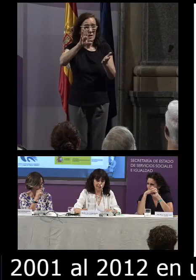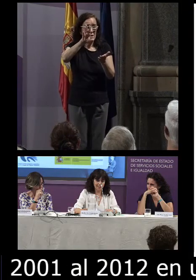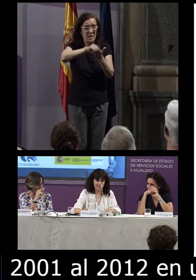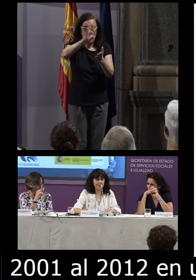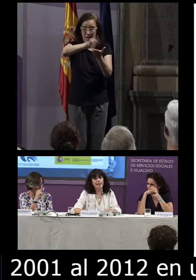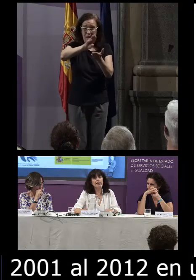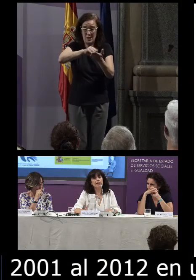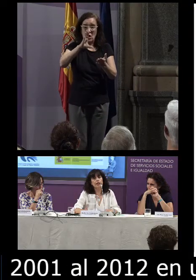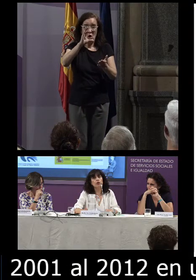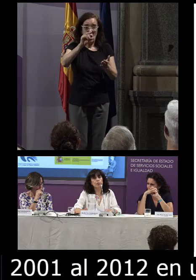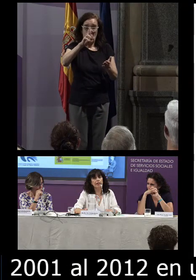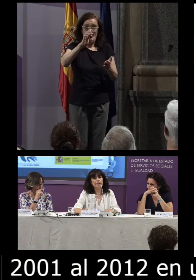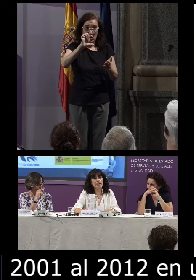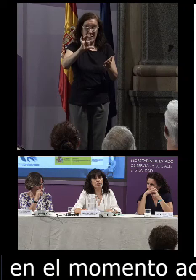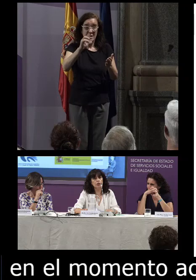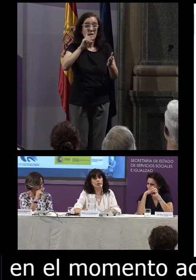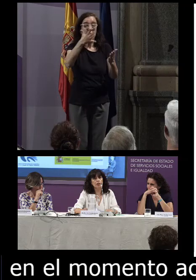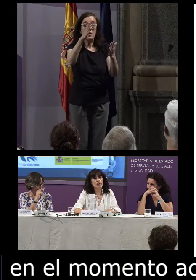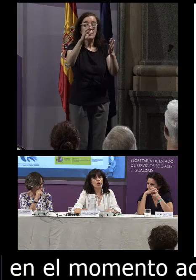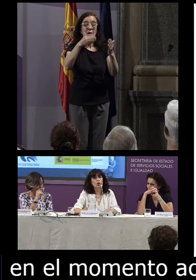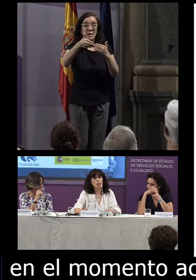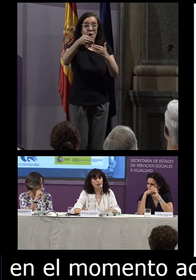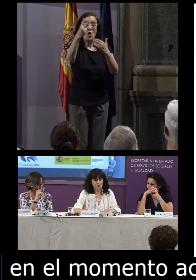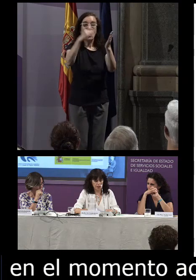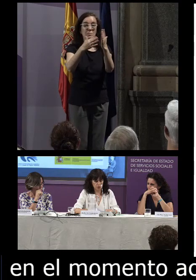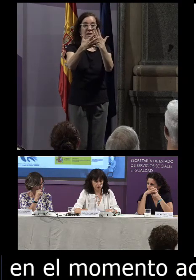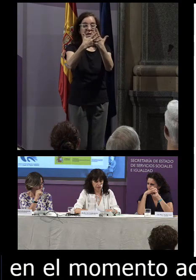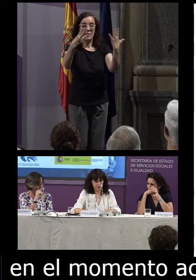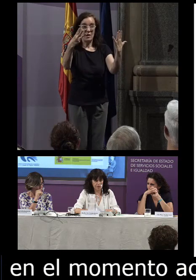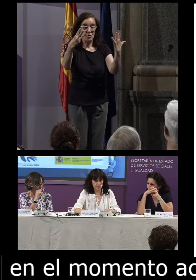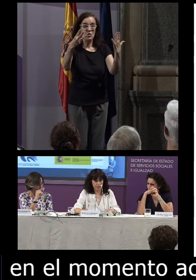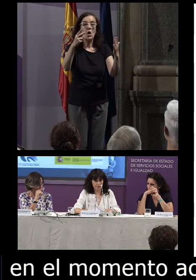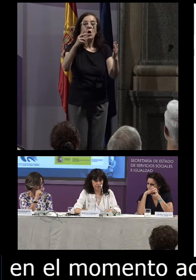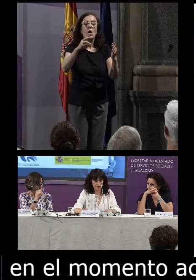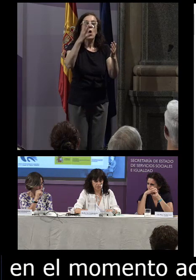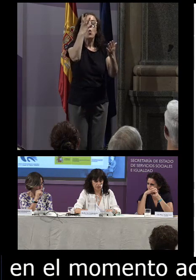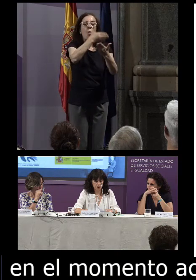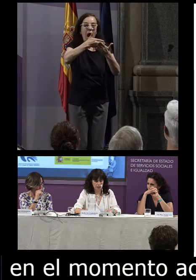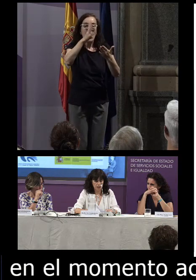contenga a finales del año 2018 400 millones de formas